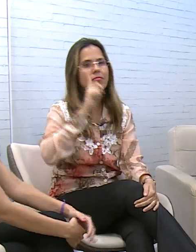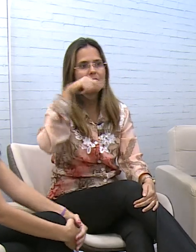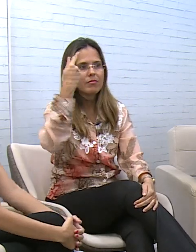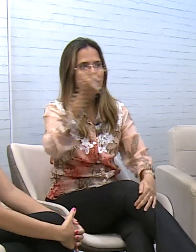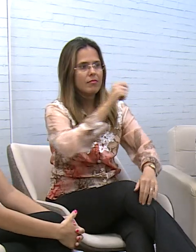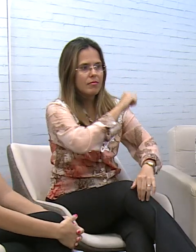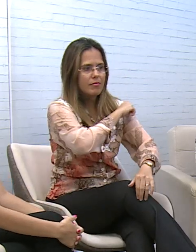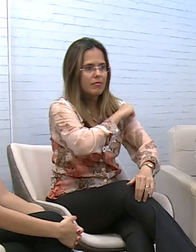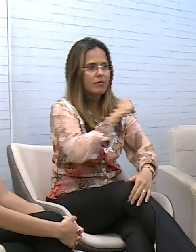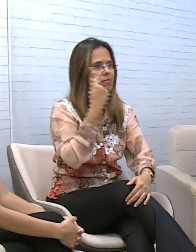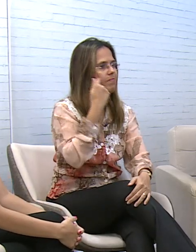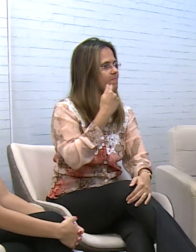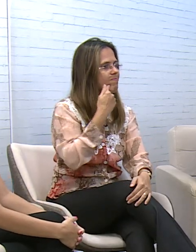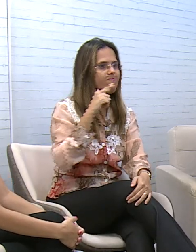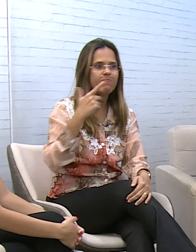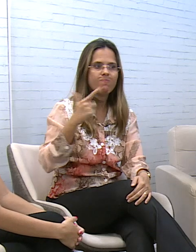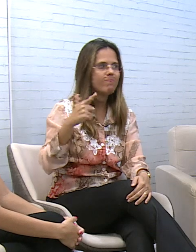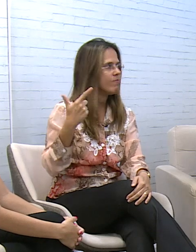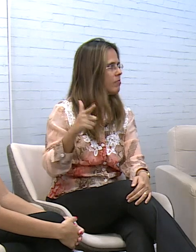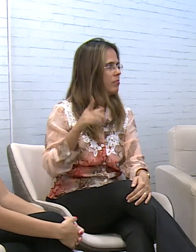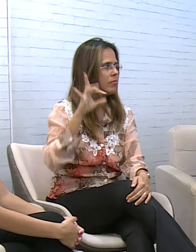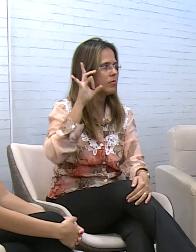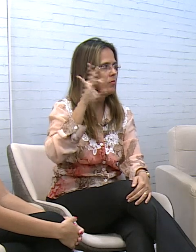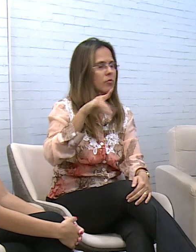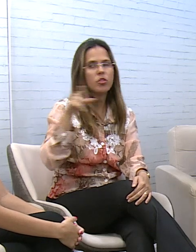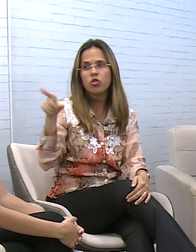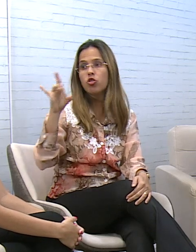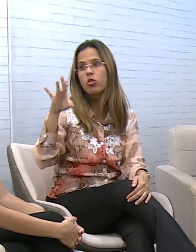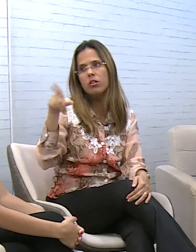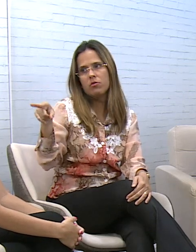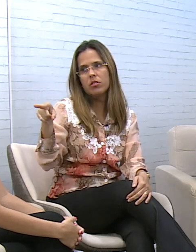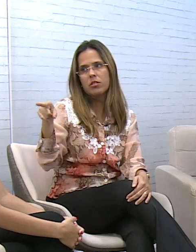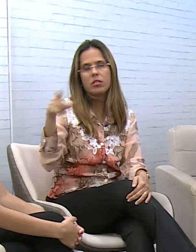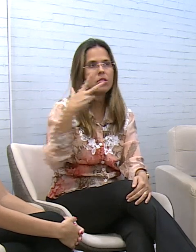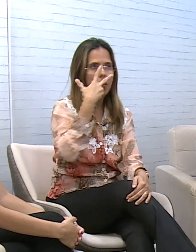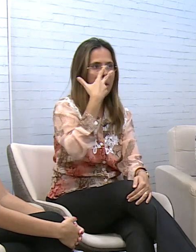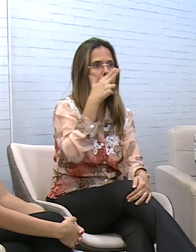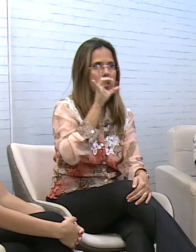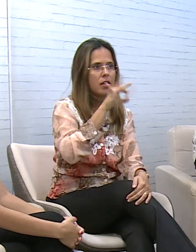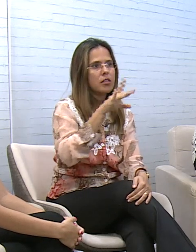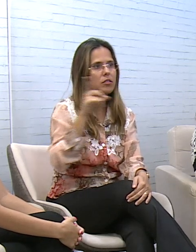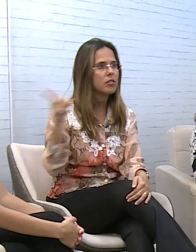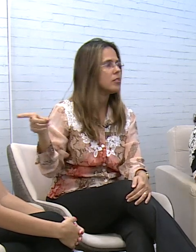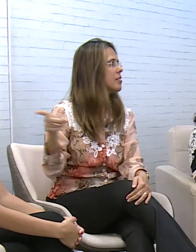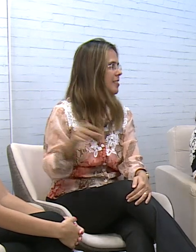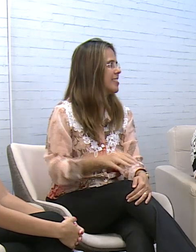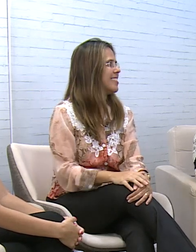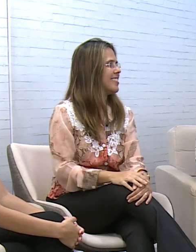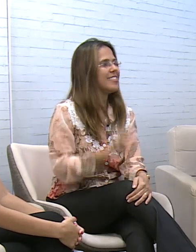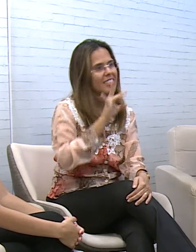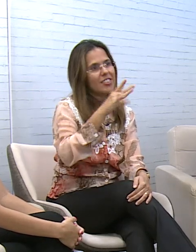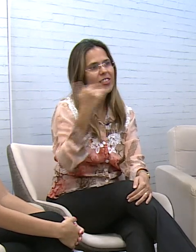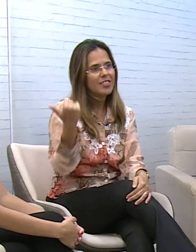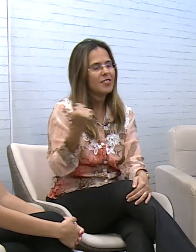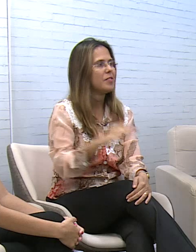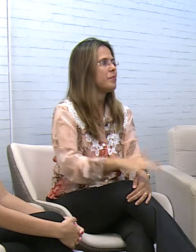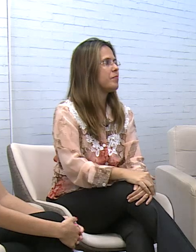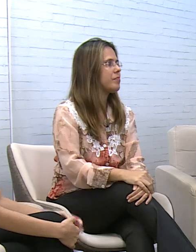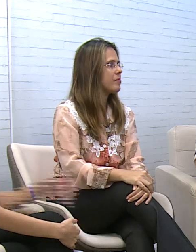são surdos lá na UNASAL, ou hoje só tem a, meu Deus, a Renata? A gente já teve